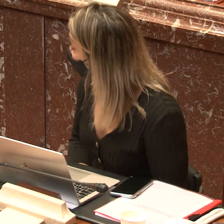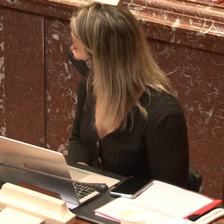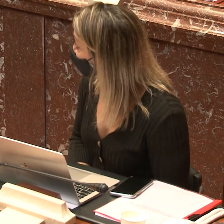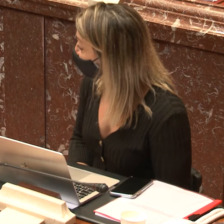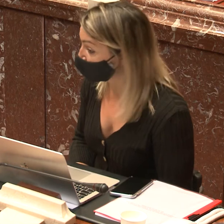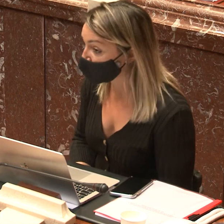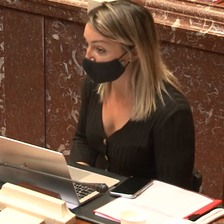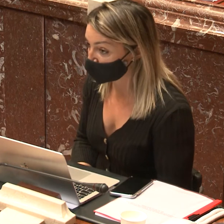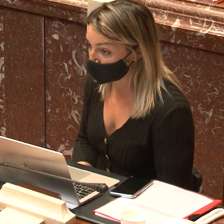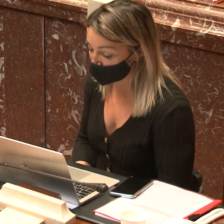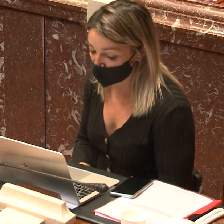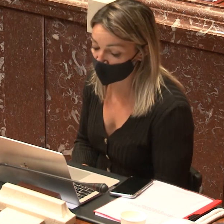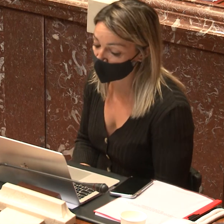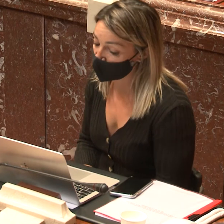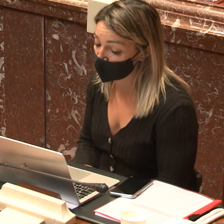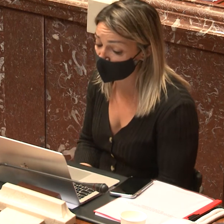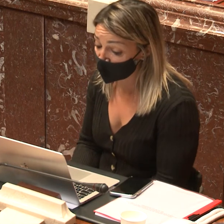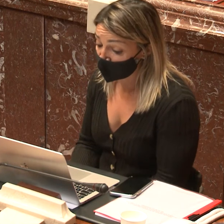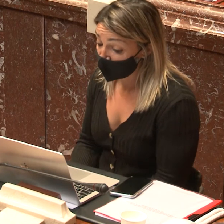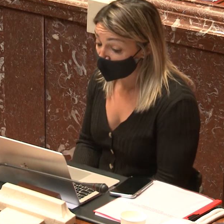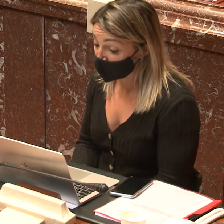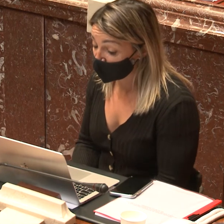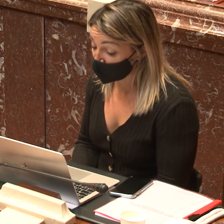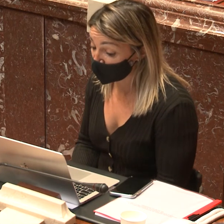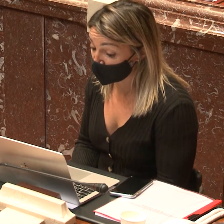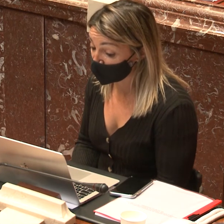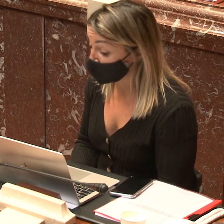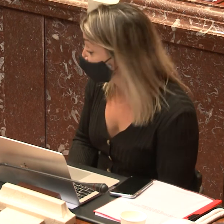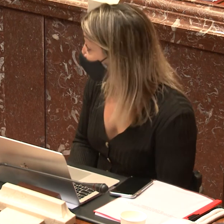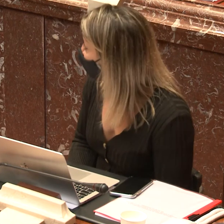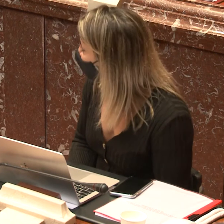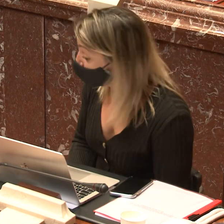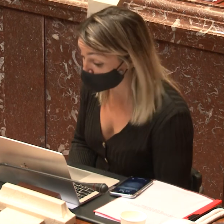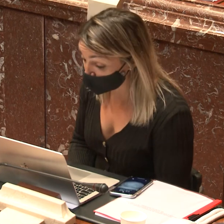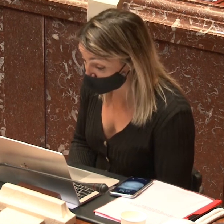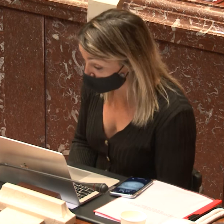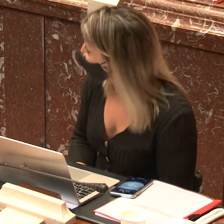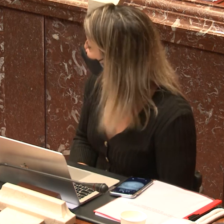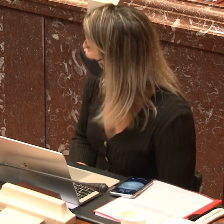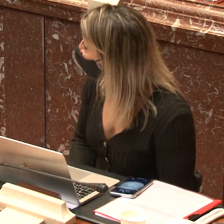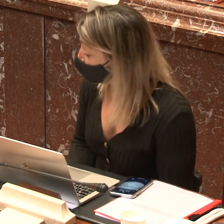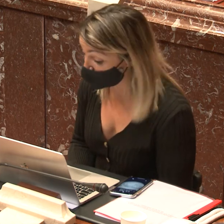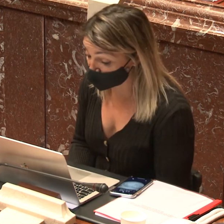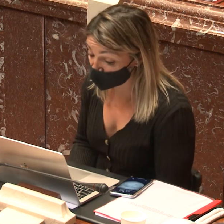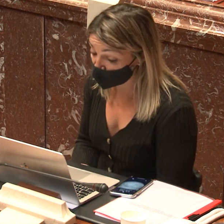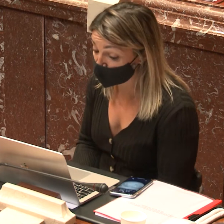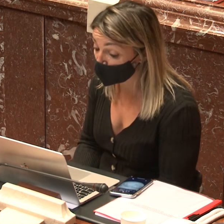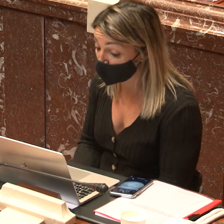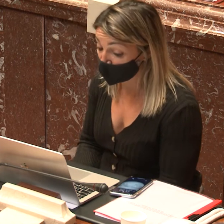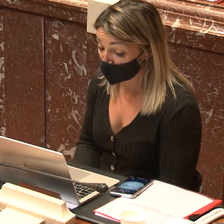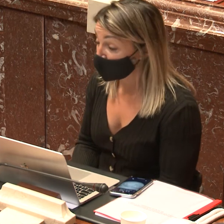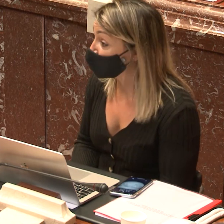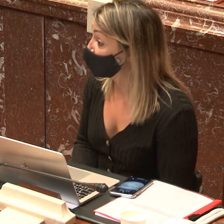sanitaria en este momento por la pandemia del coronavirus y nos trasladaste la preocupación que tenía como presidente de